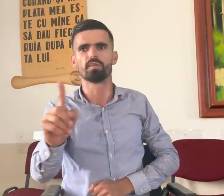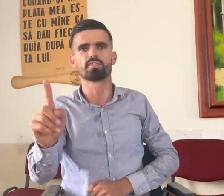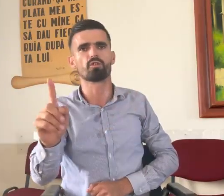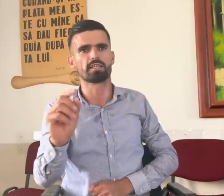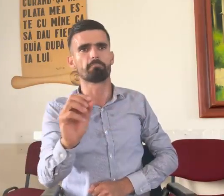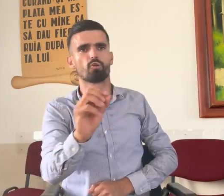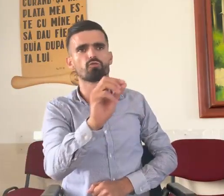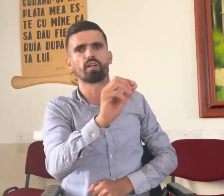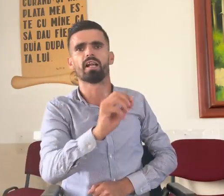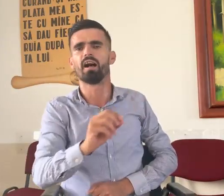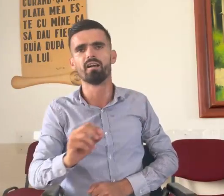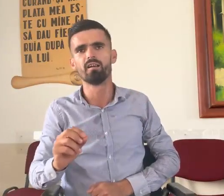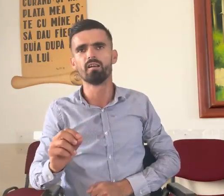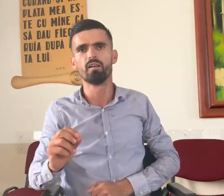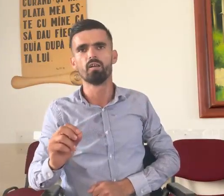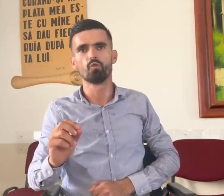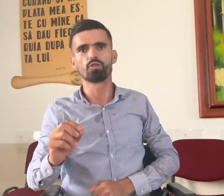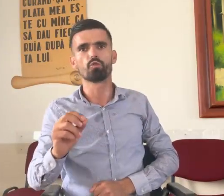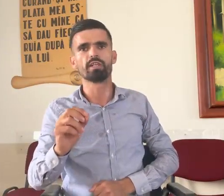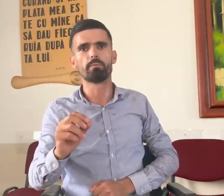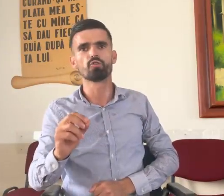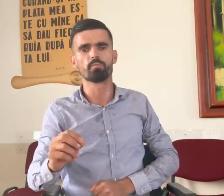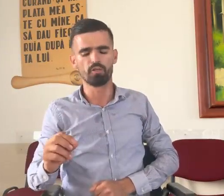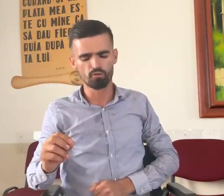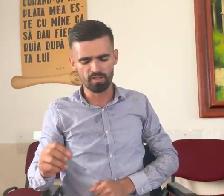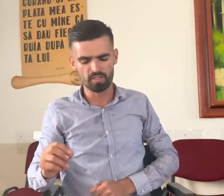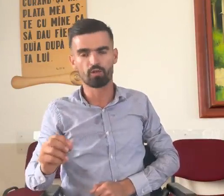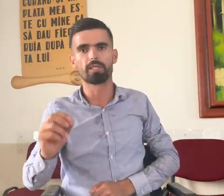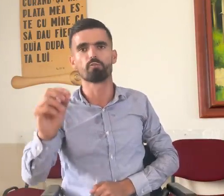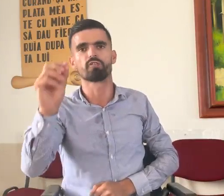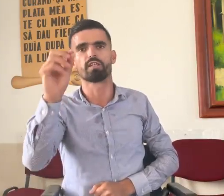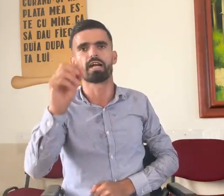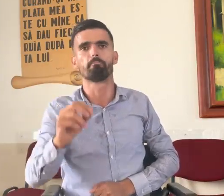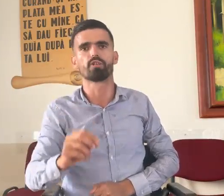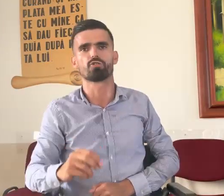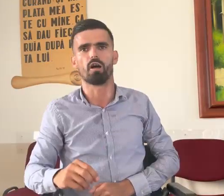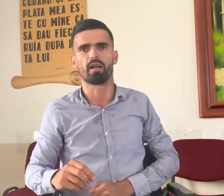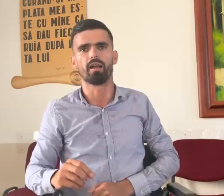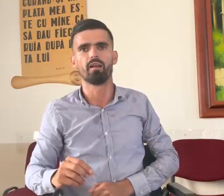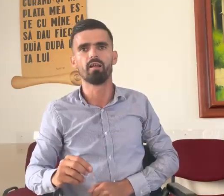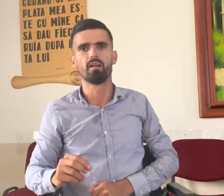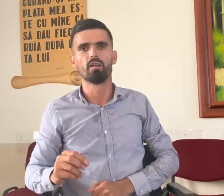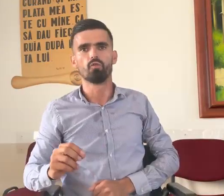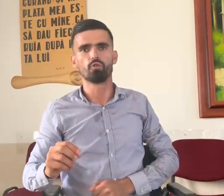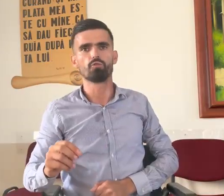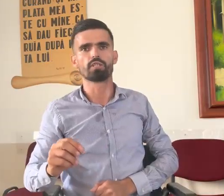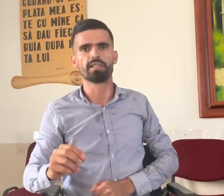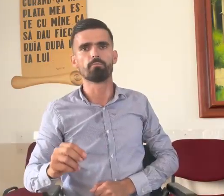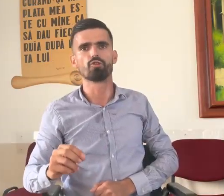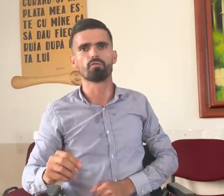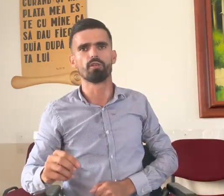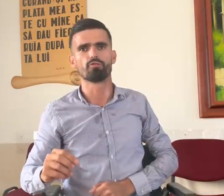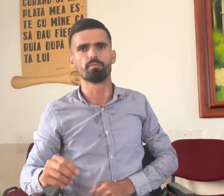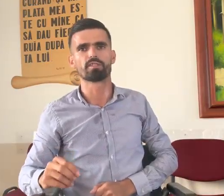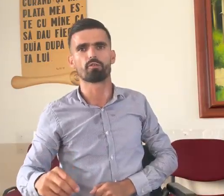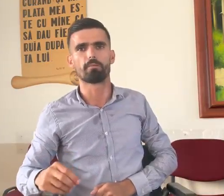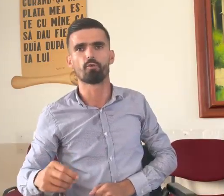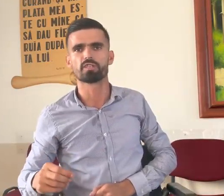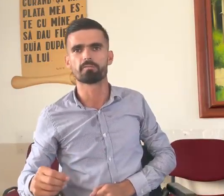Dumnezeu că te poți urina. Nu știu când i-ai mulțumit Lui Dumnezeu că te poți ridica în picioare. Nu știu când i-ai mulțumit Lui Dumnezeu că poți să